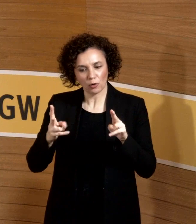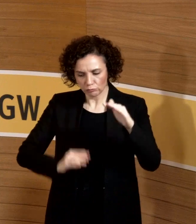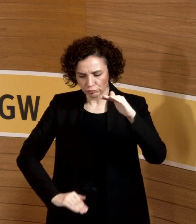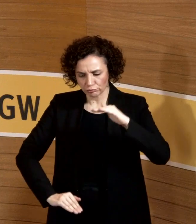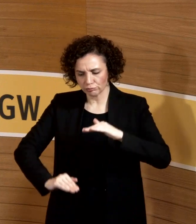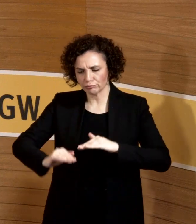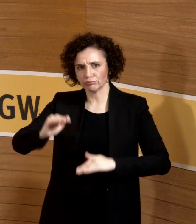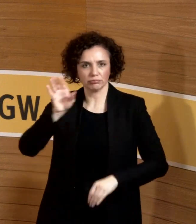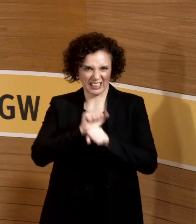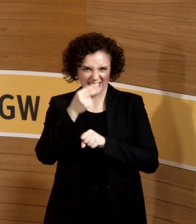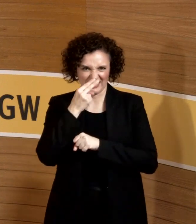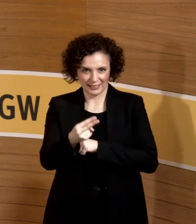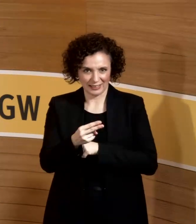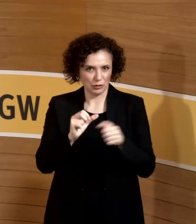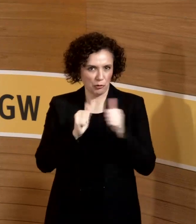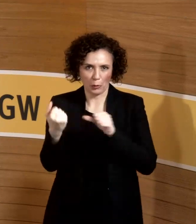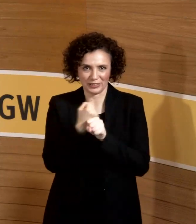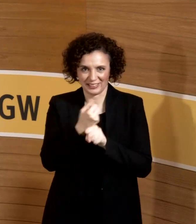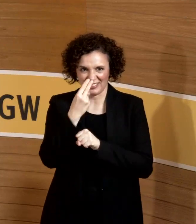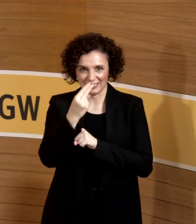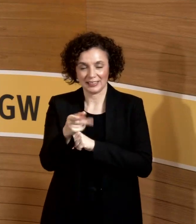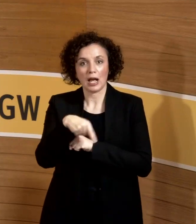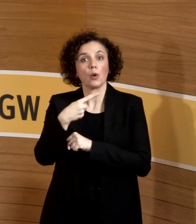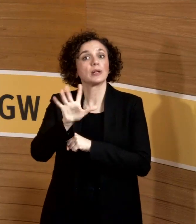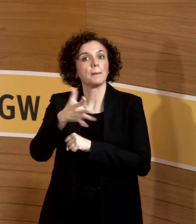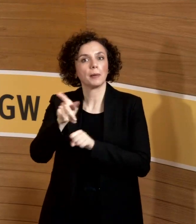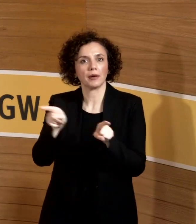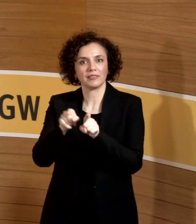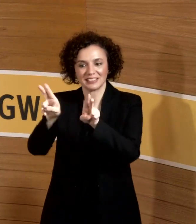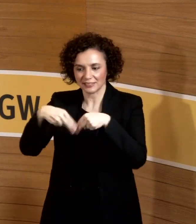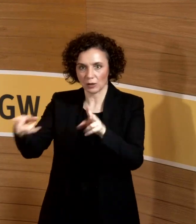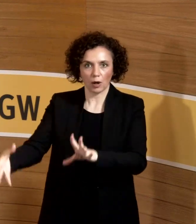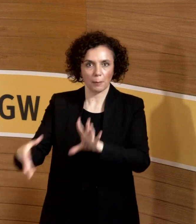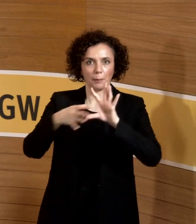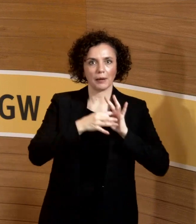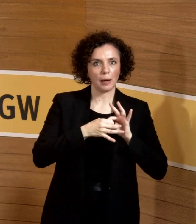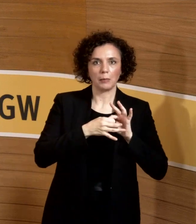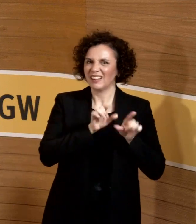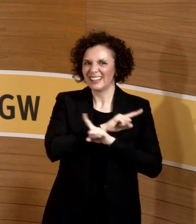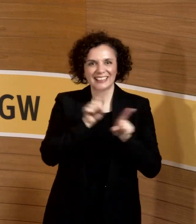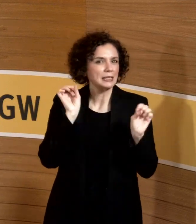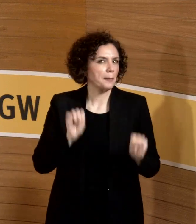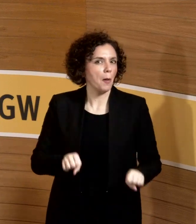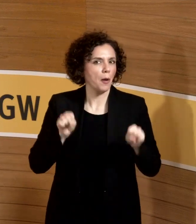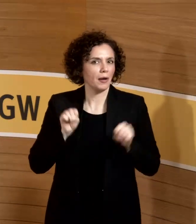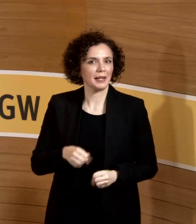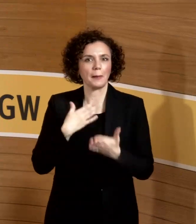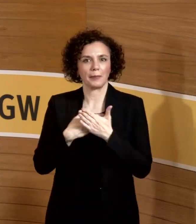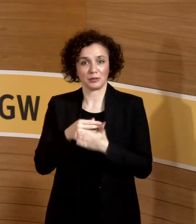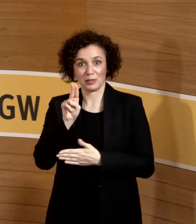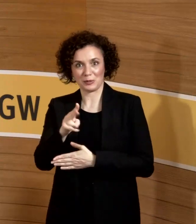auffällig werden und die Rückkopplung auf die Ursache nicht mehr möglich ist. Sie kennen die U2, wo also aus einem